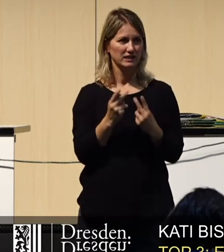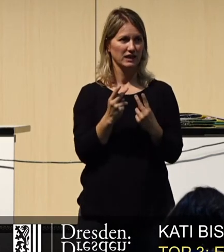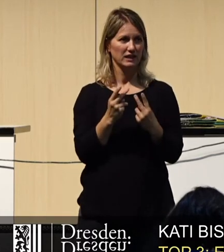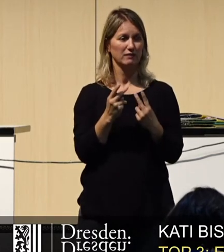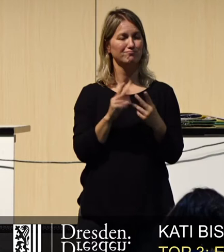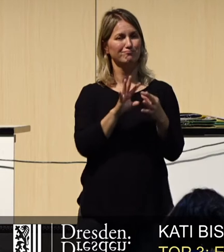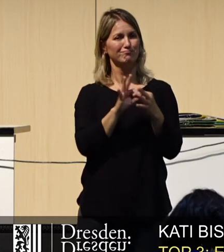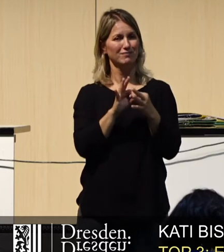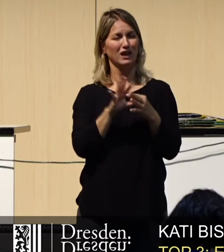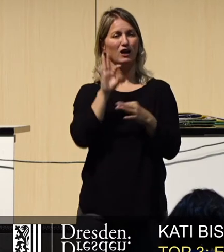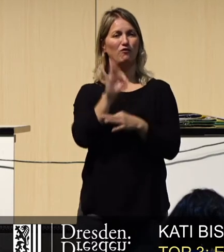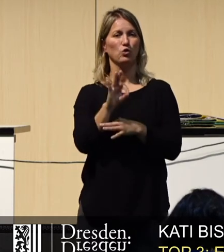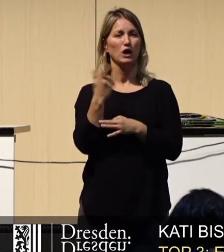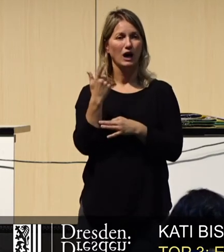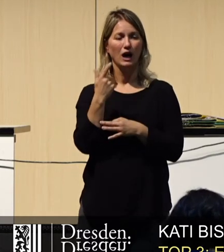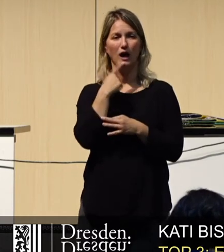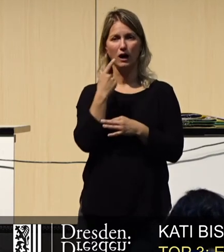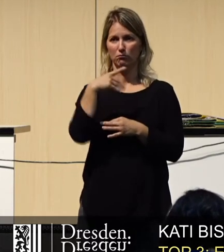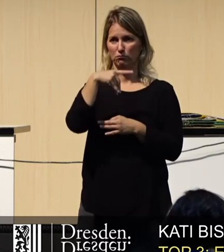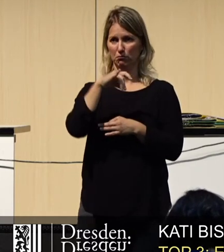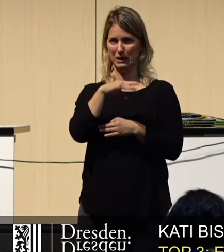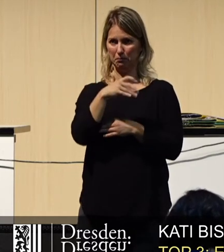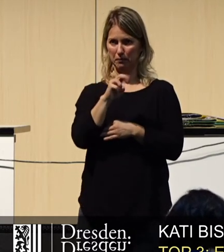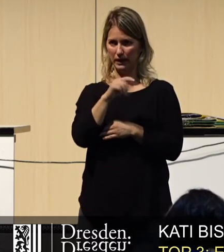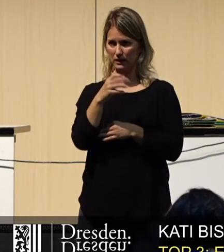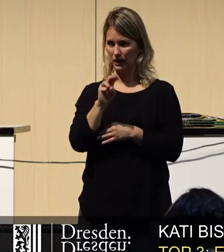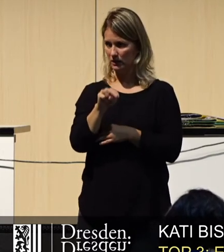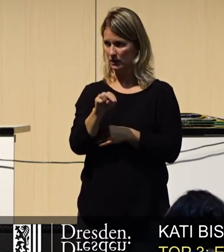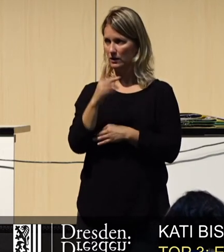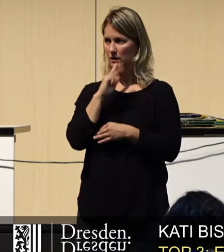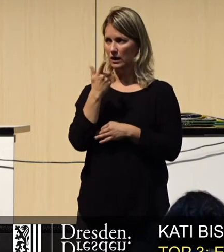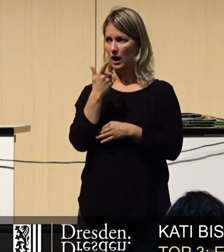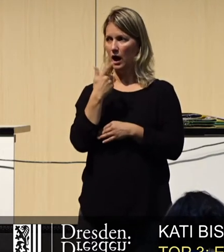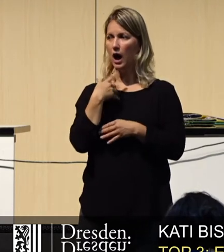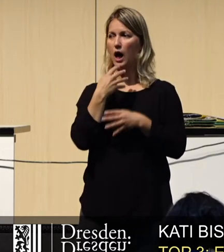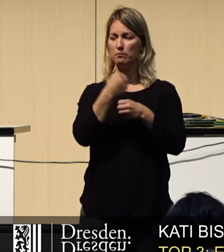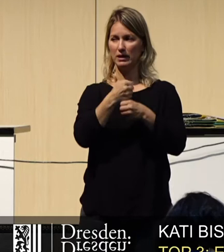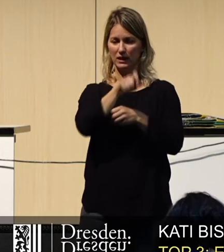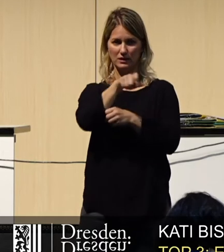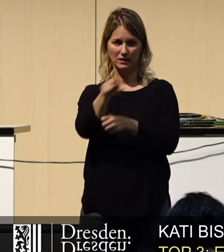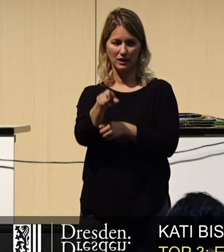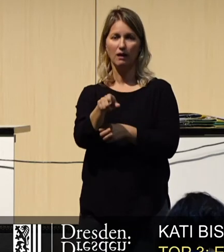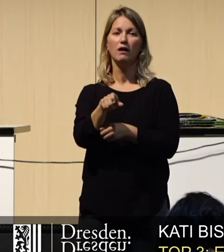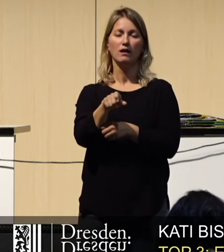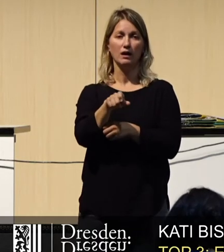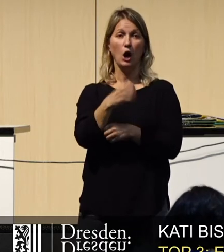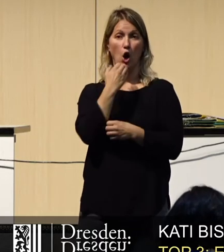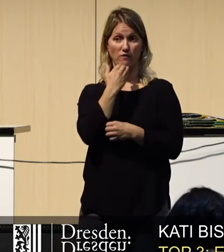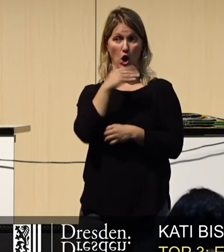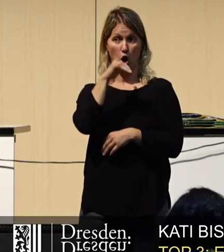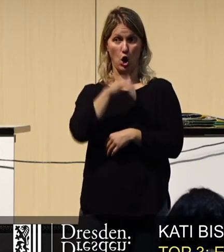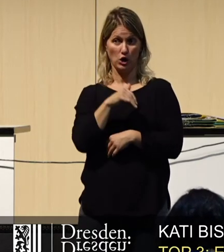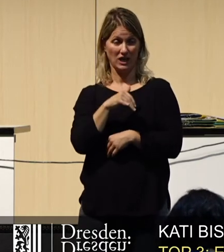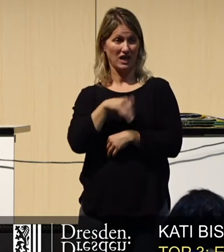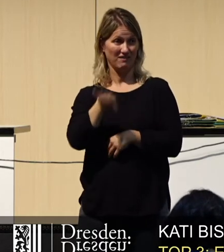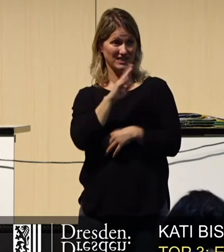Richtung der Petenten und Petentinnen zu sagen, dass der Beschluss, den wir heute hoffentlich fällen, dieser